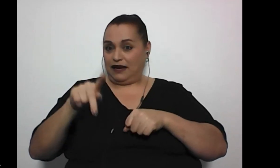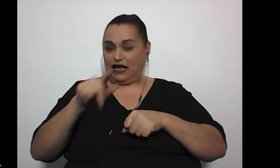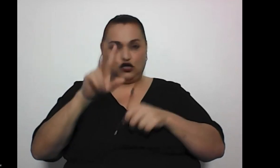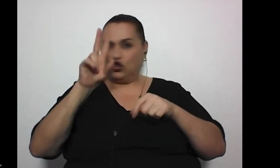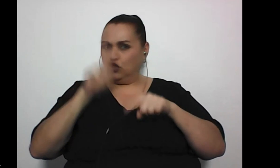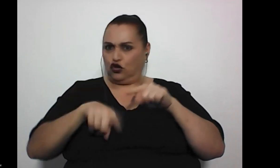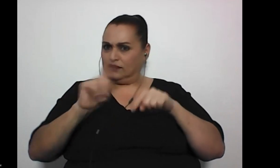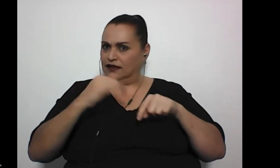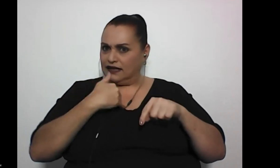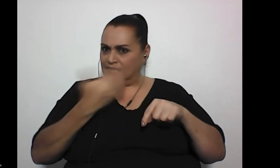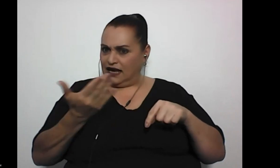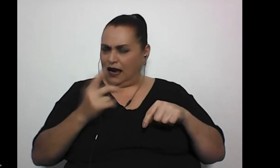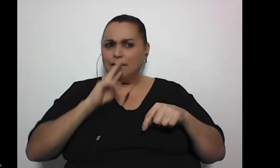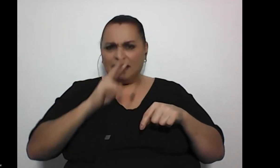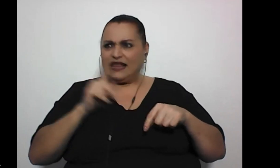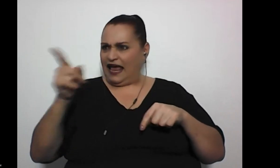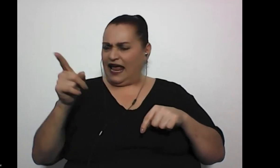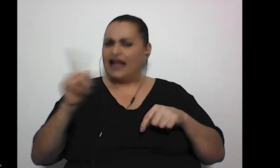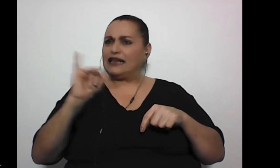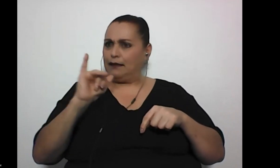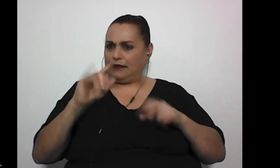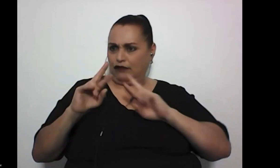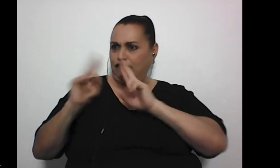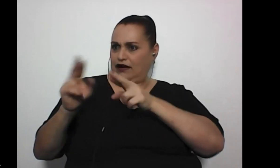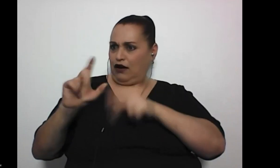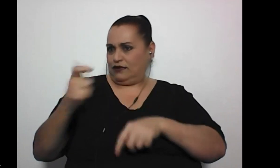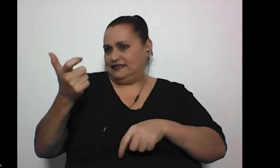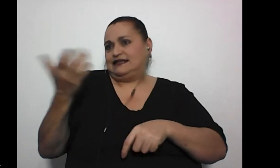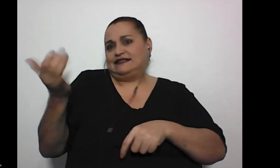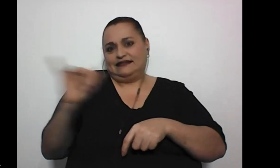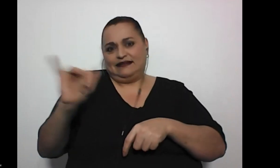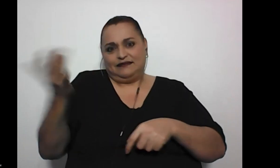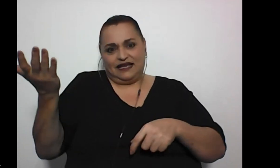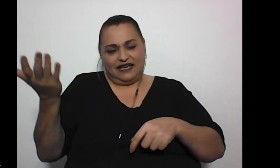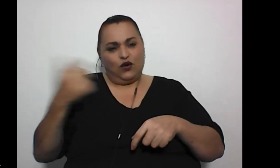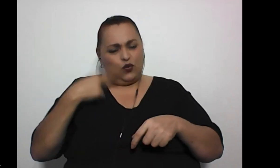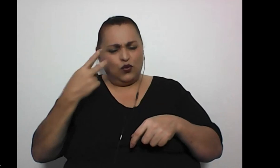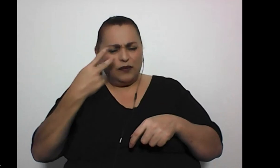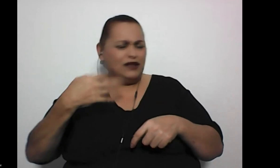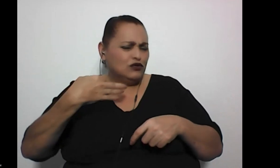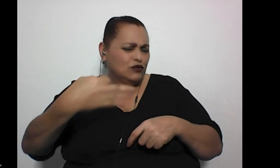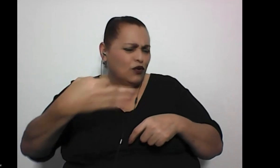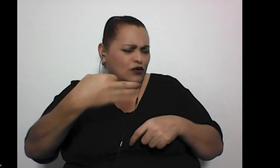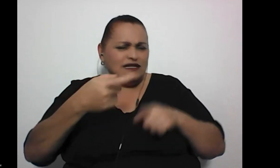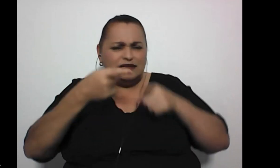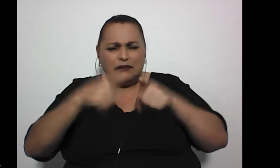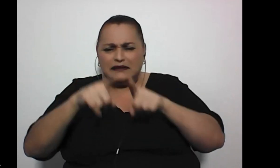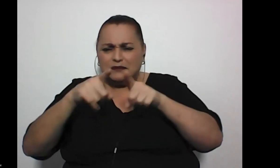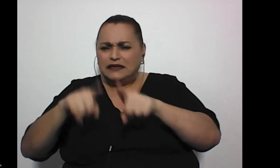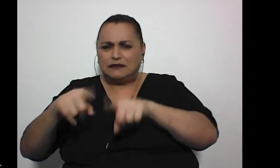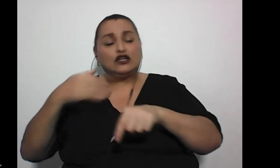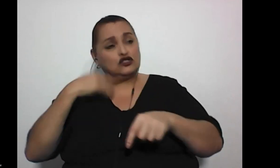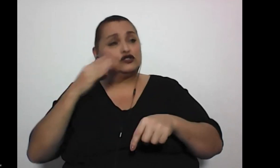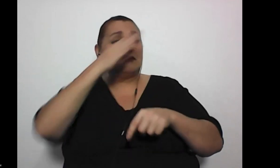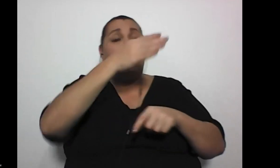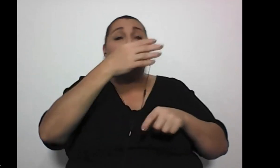pucha o sea de verdad que a ese huerto también le regalaron la licencia y uno ve todos los días o nosotros vamos una vez a la semana a